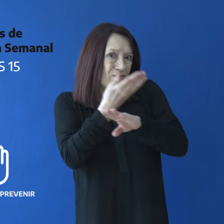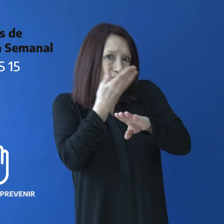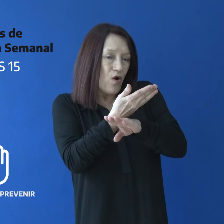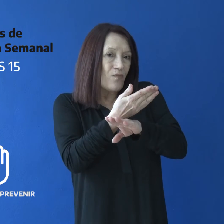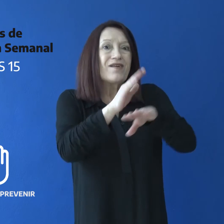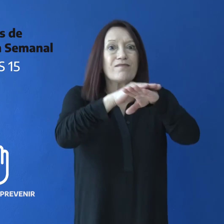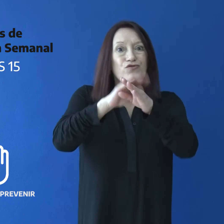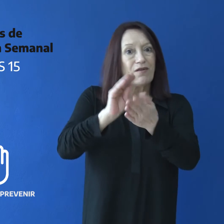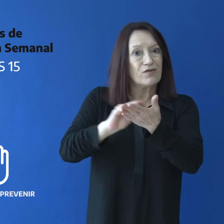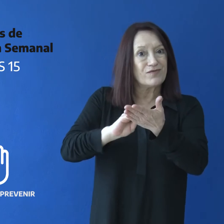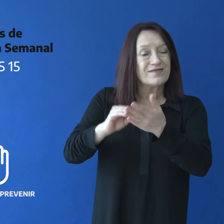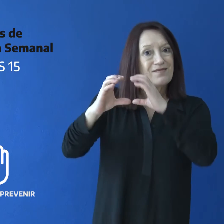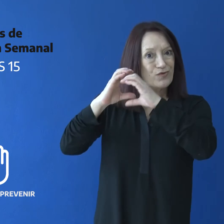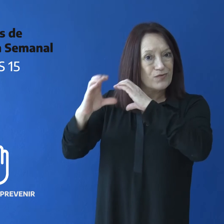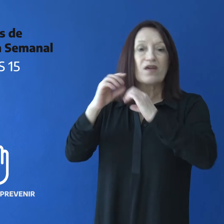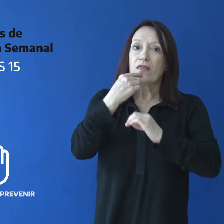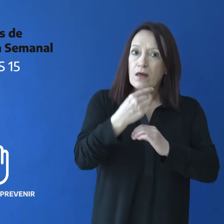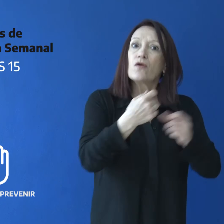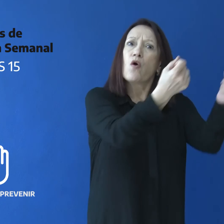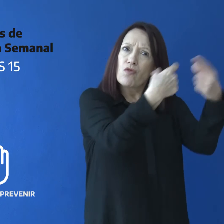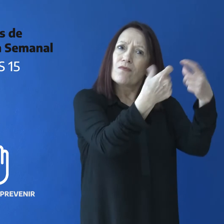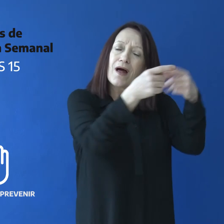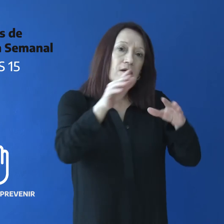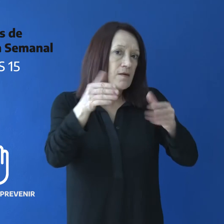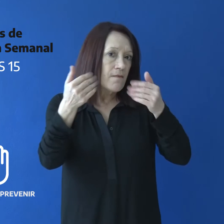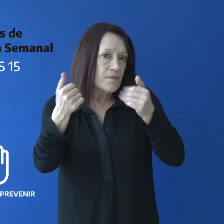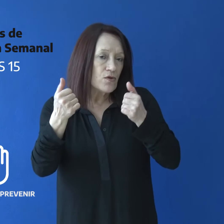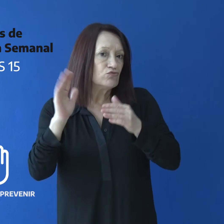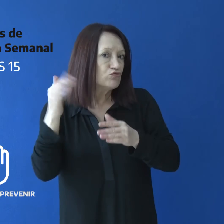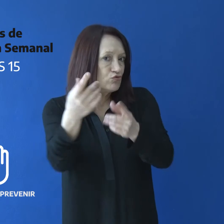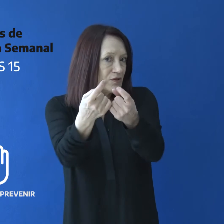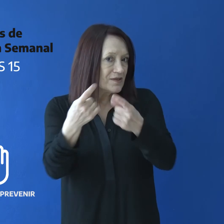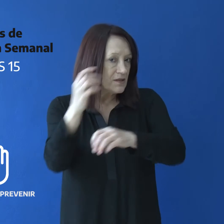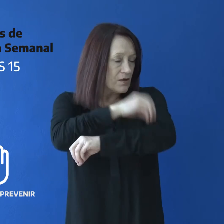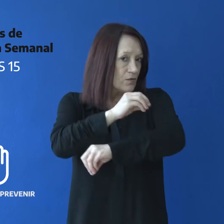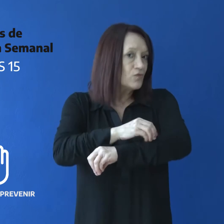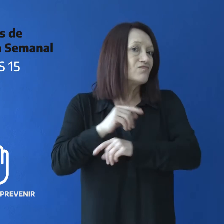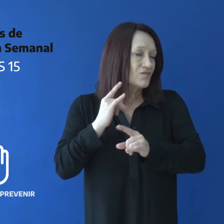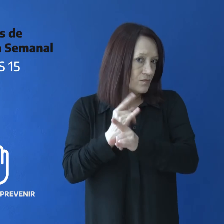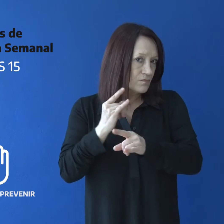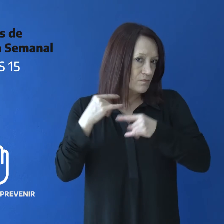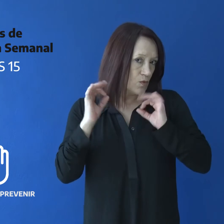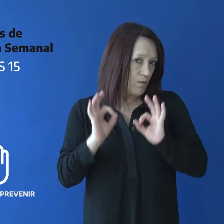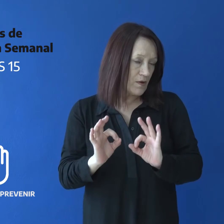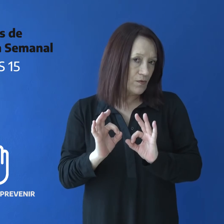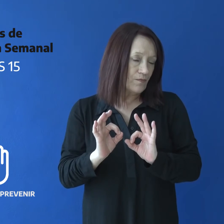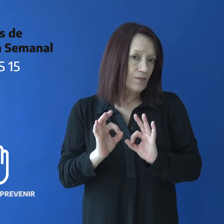Ambrosini dio su aprobación para enviar cuanto antes los insumos a la provincia. Asimismo,